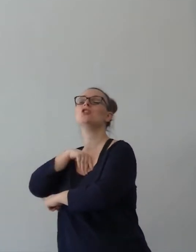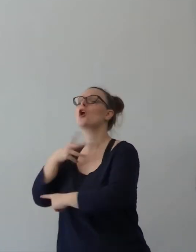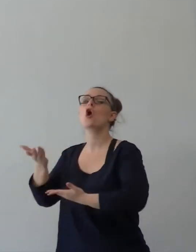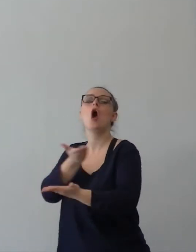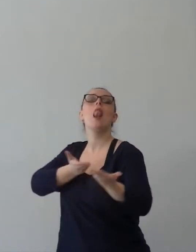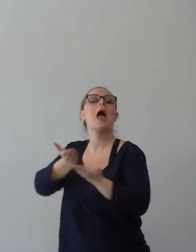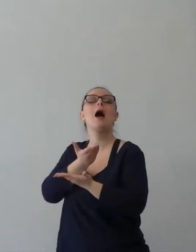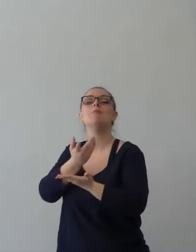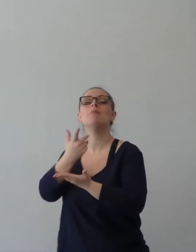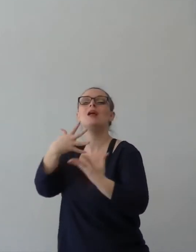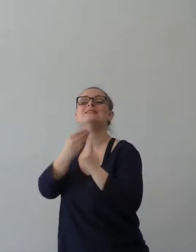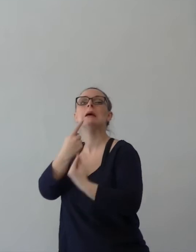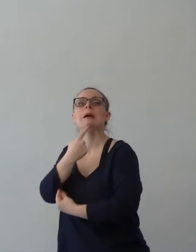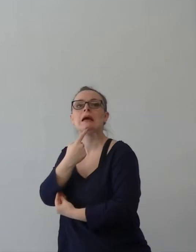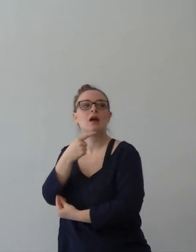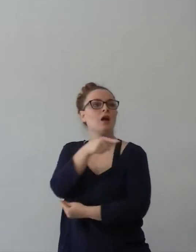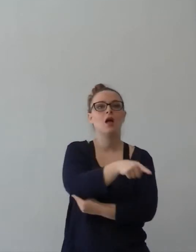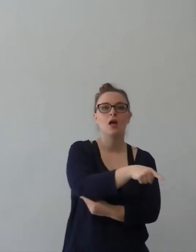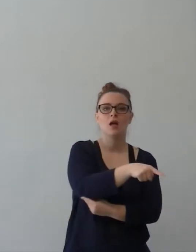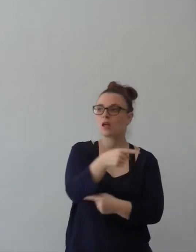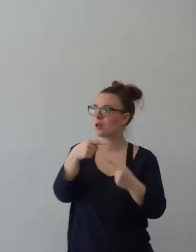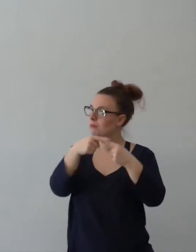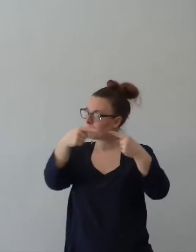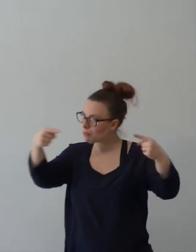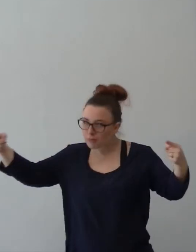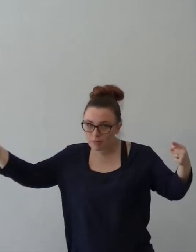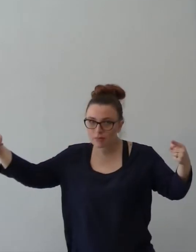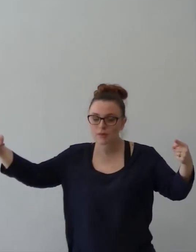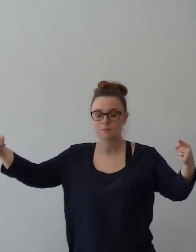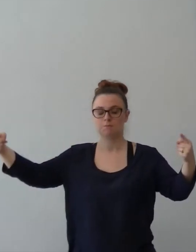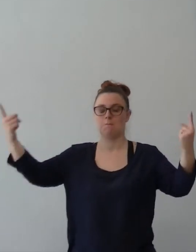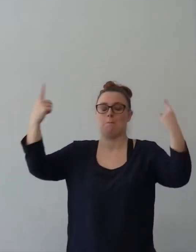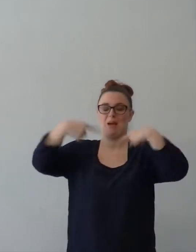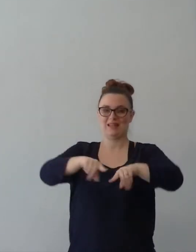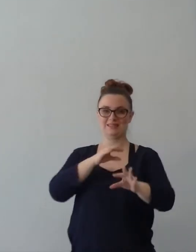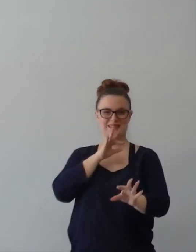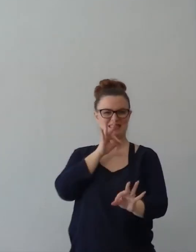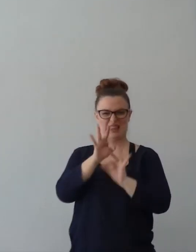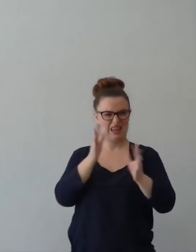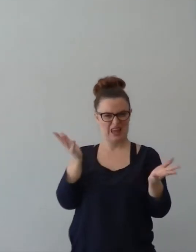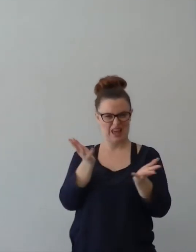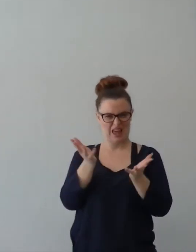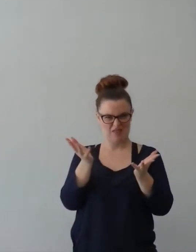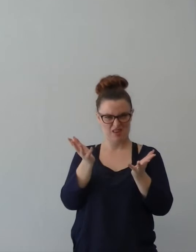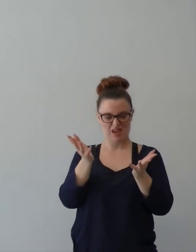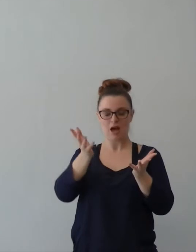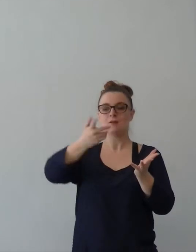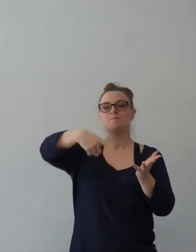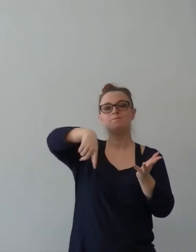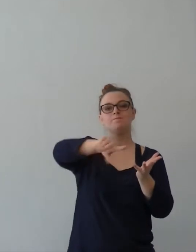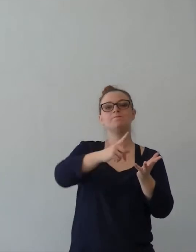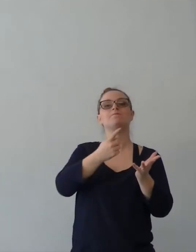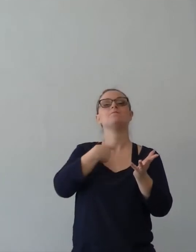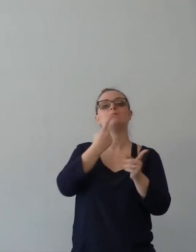'unica scuola. Cosa significa questo scopo? Significa lavorare assieme ai tuoi